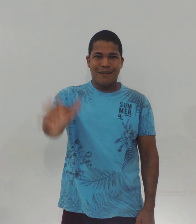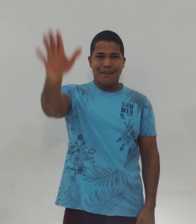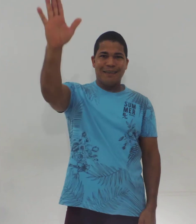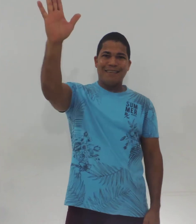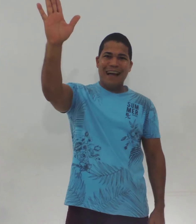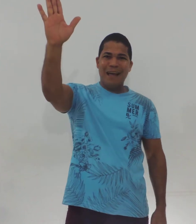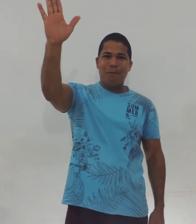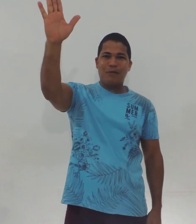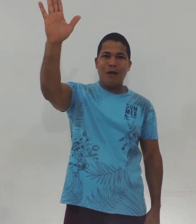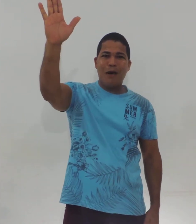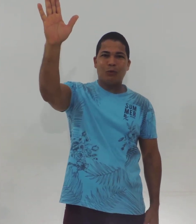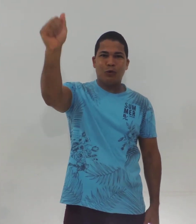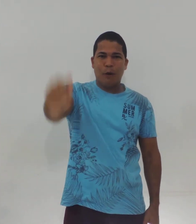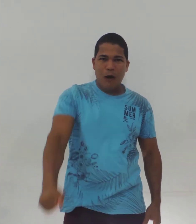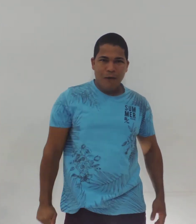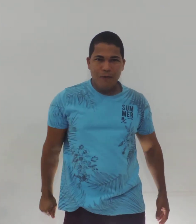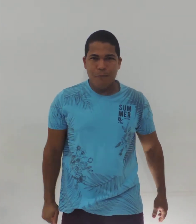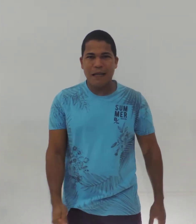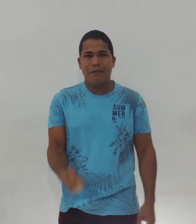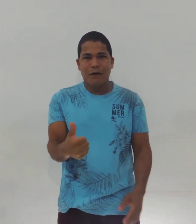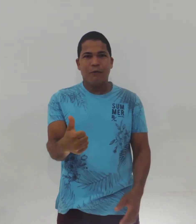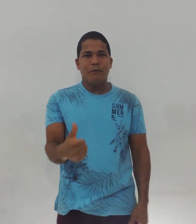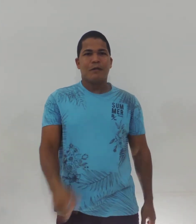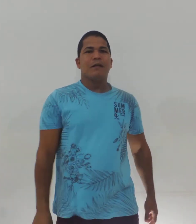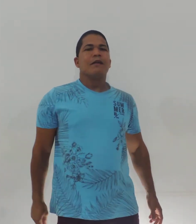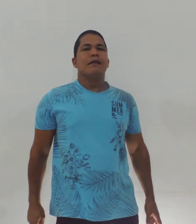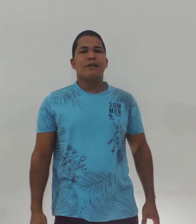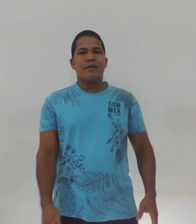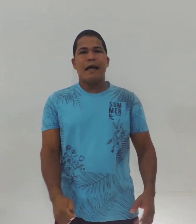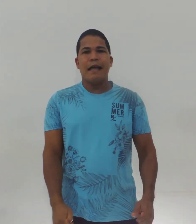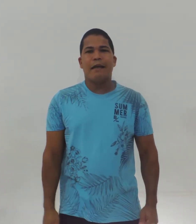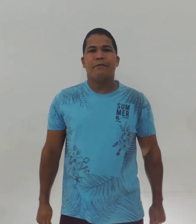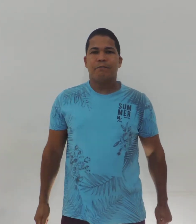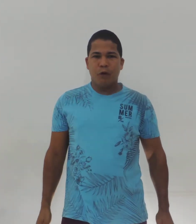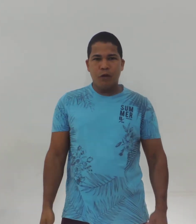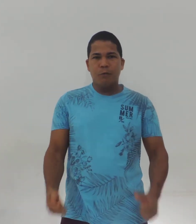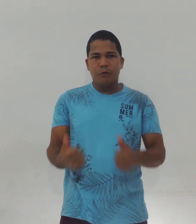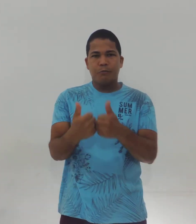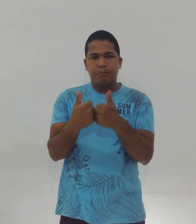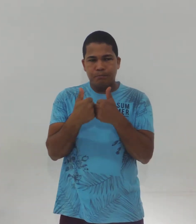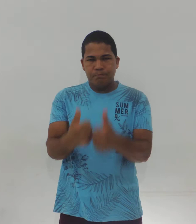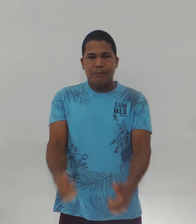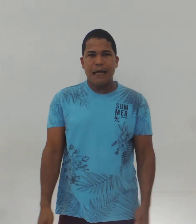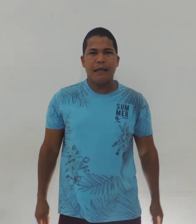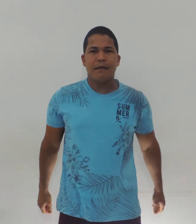E aí pessoal, tudo bom? Como é que vão? Isso aí, todo mundo bem